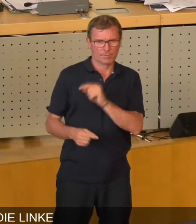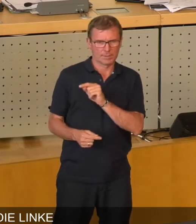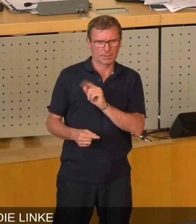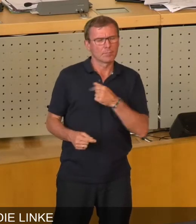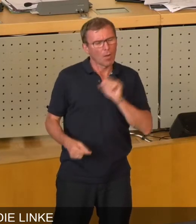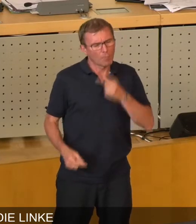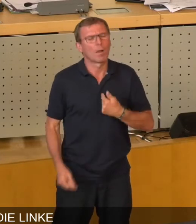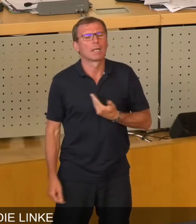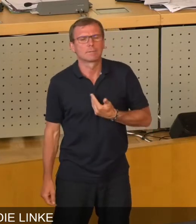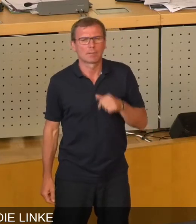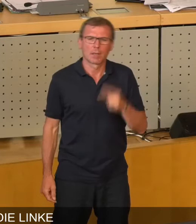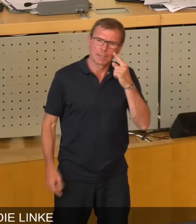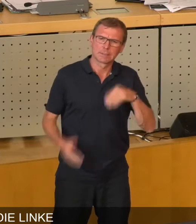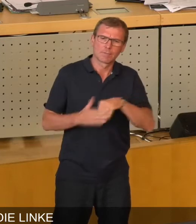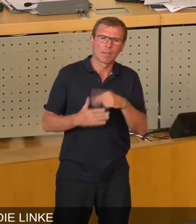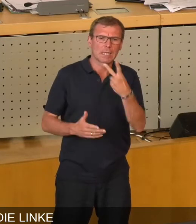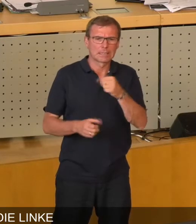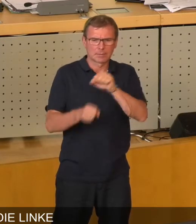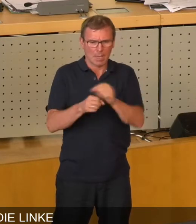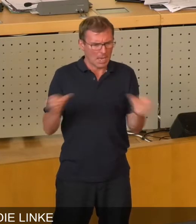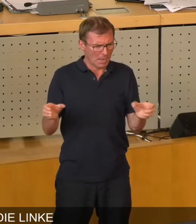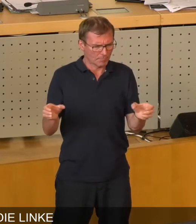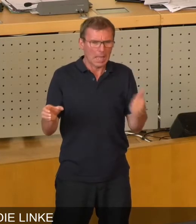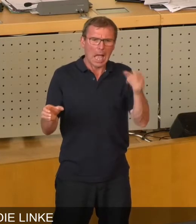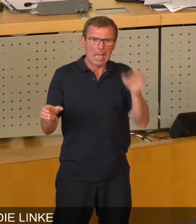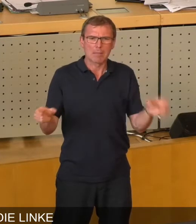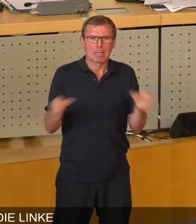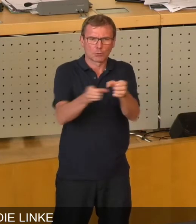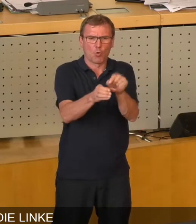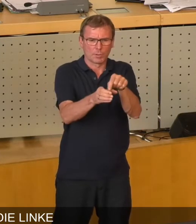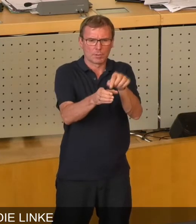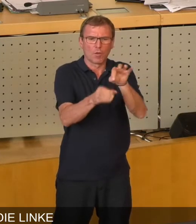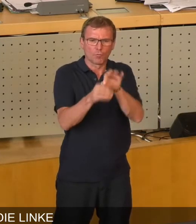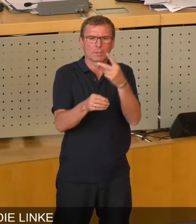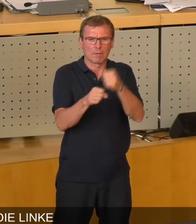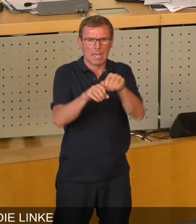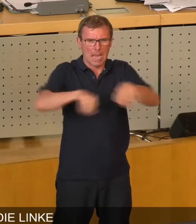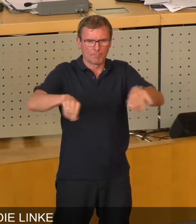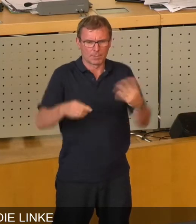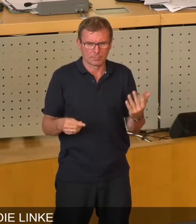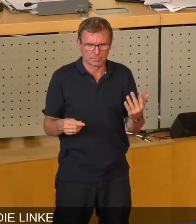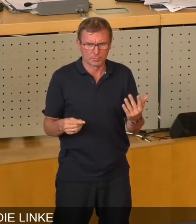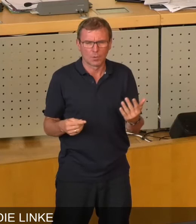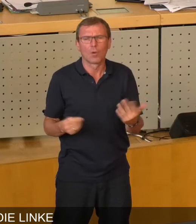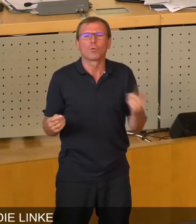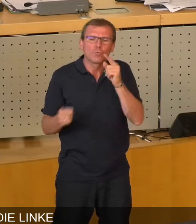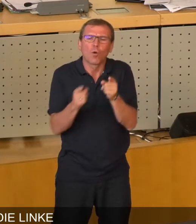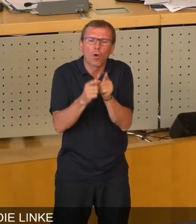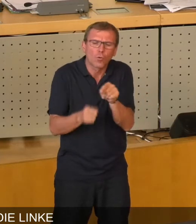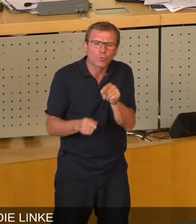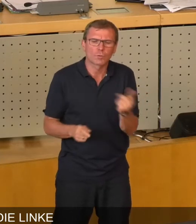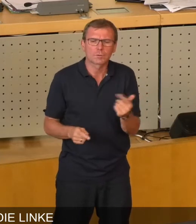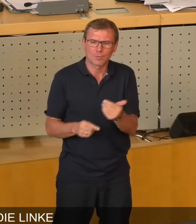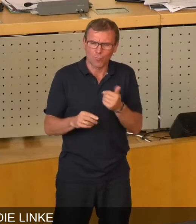auch meine Zweifel, dass es sinnvoll ist, zwei Ämter von einer Person zum Beispiel führen zu lassen oder kurz vielleicht sozusagen auch vor dem